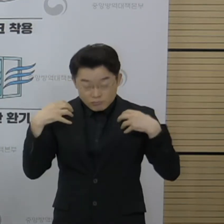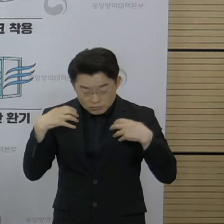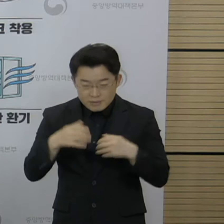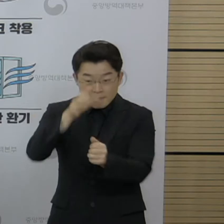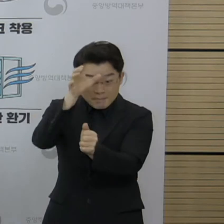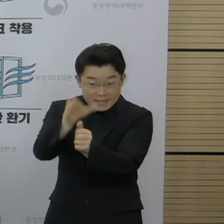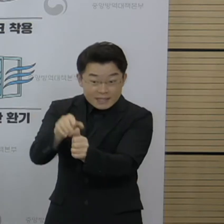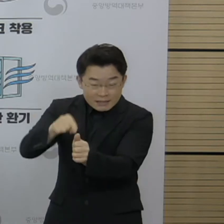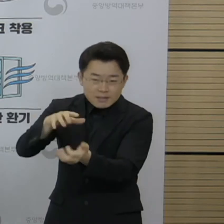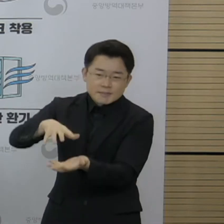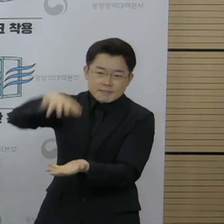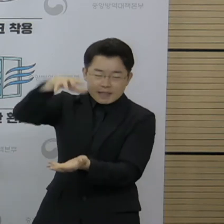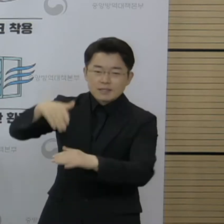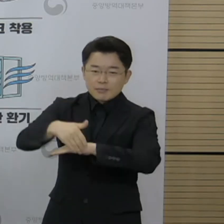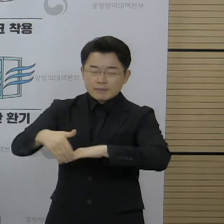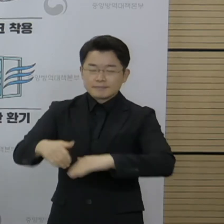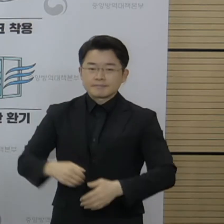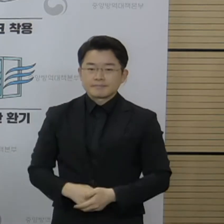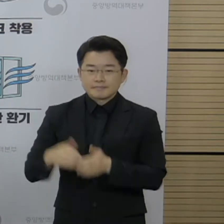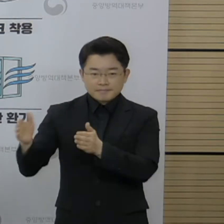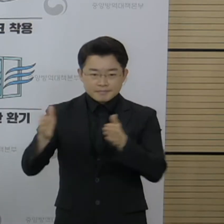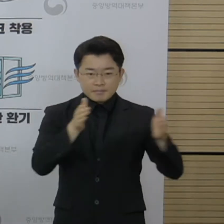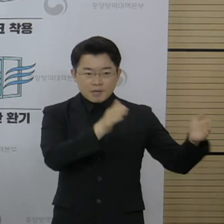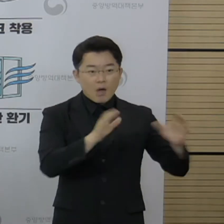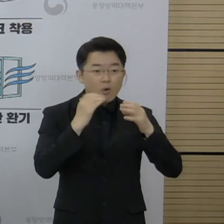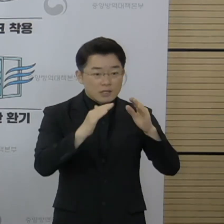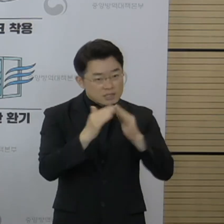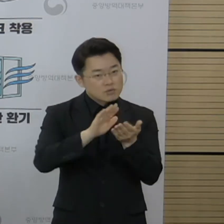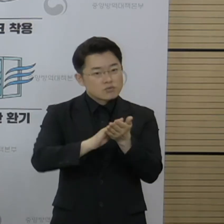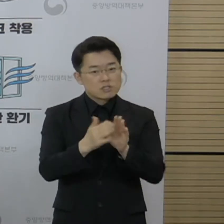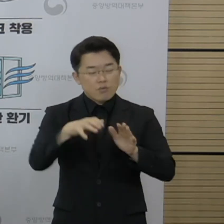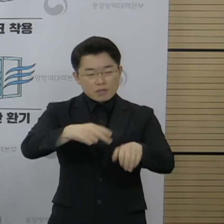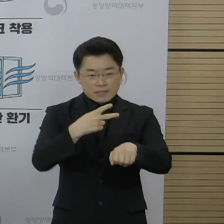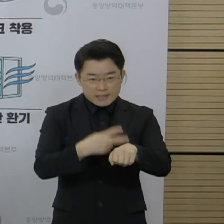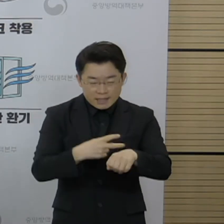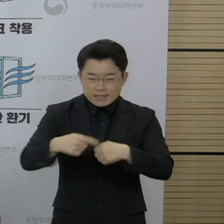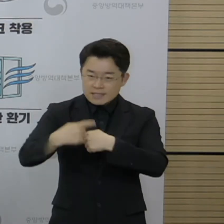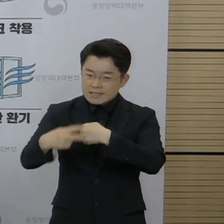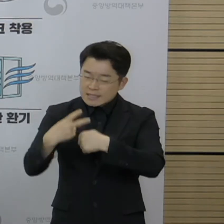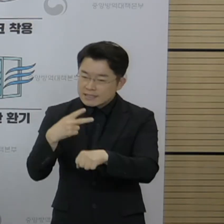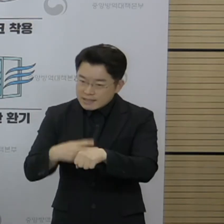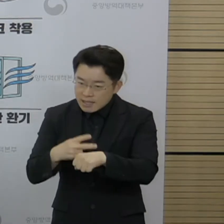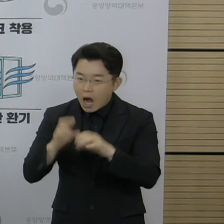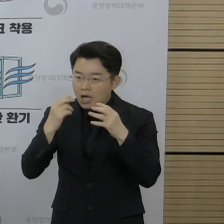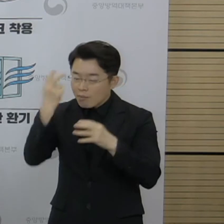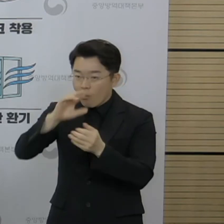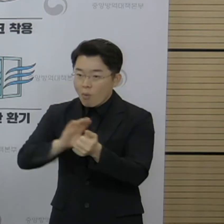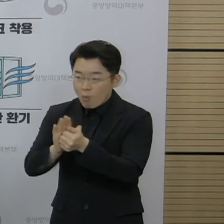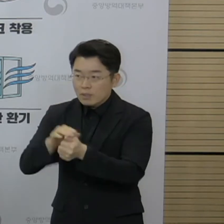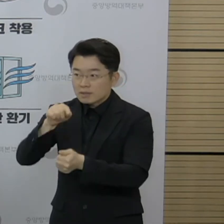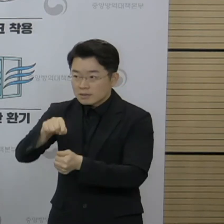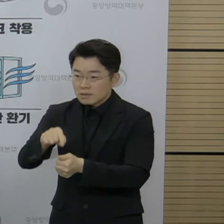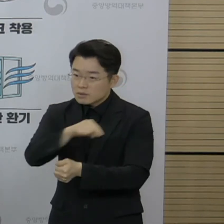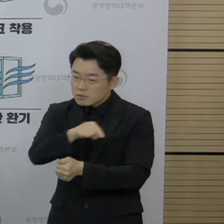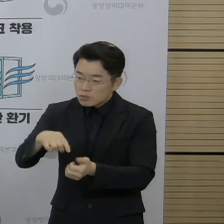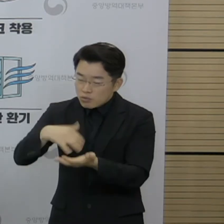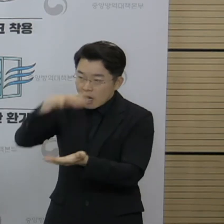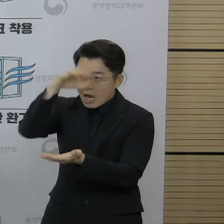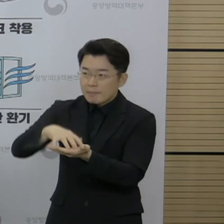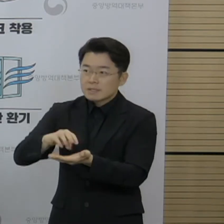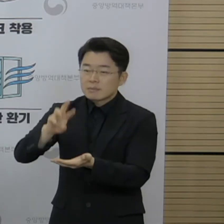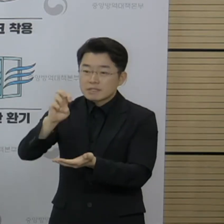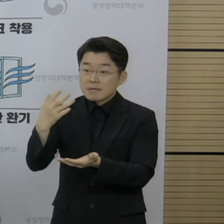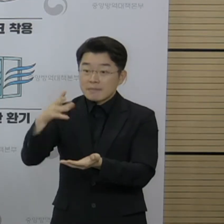마지막으로 말씀드린 어린이집, 유치원, 초등학교, 교사 등 돌봄 인력 포함해서 38만 명을 포함해서